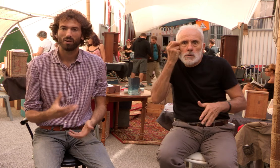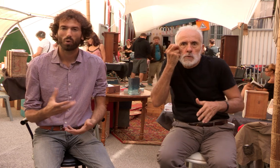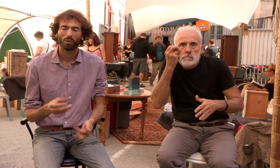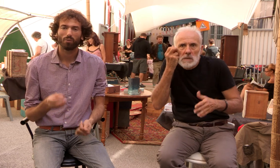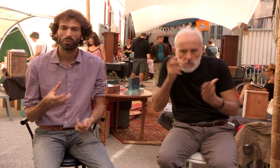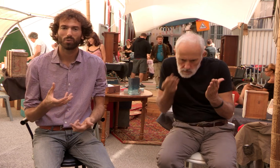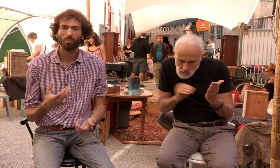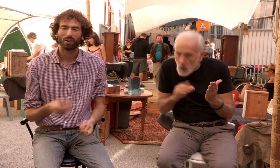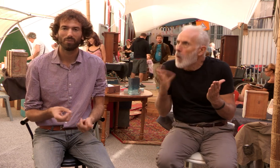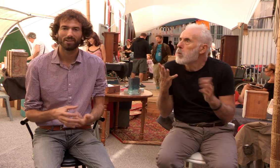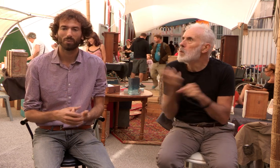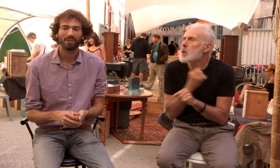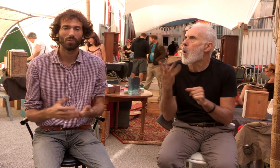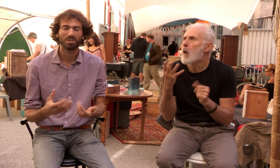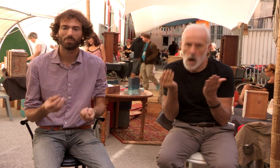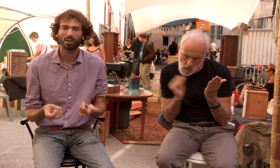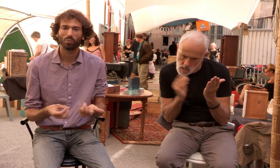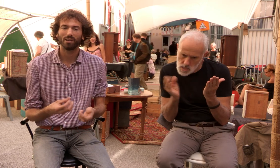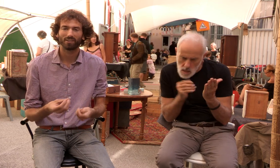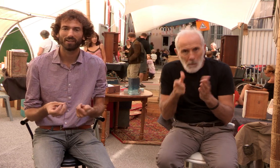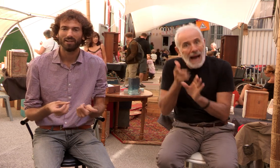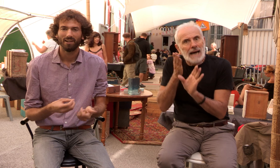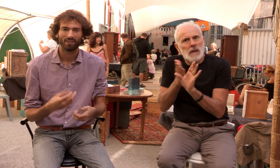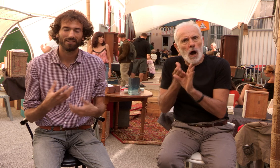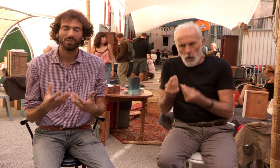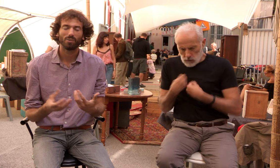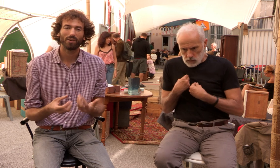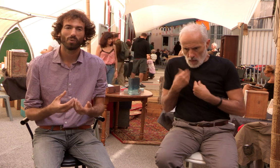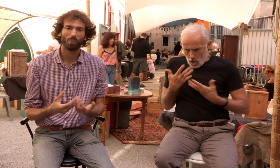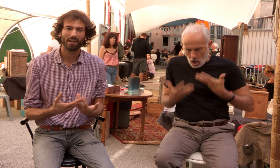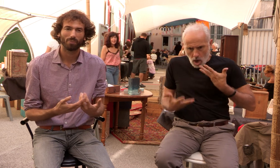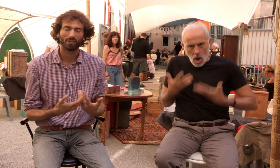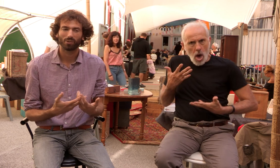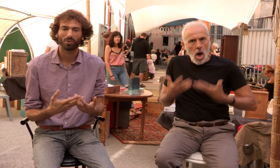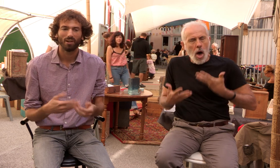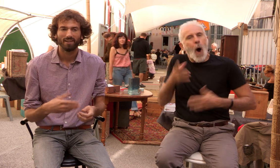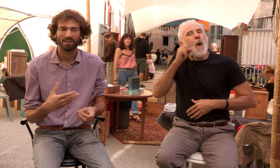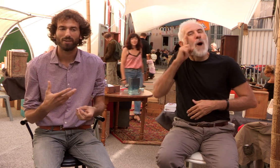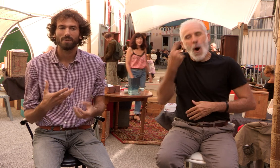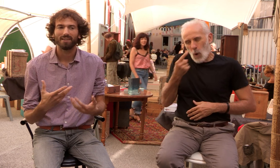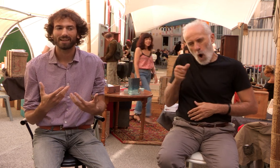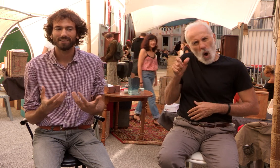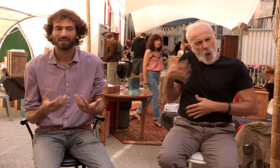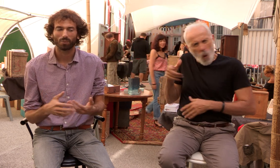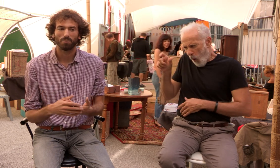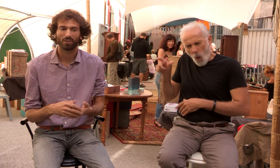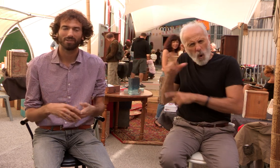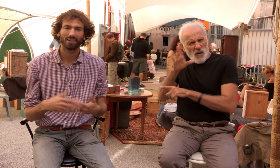le roman vaut surtout par le fait que psychologiquement, il nous met dans une situation complexe parce que cette femme est décrite comme une personne très